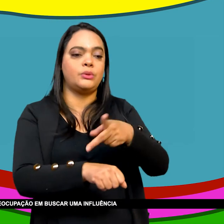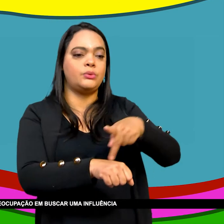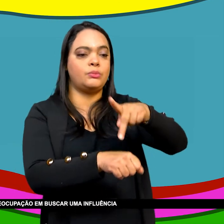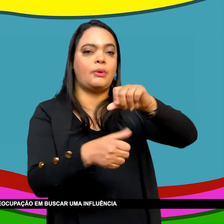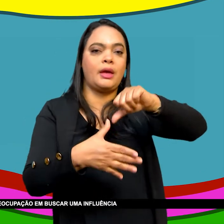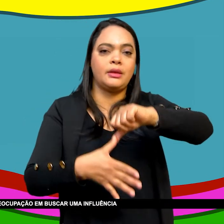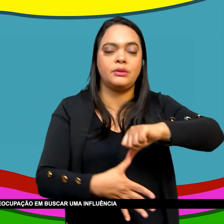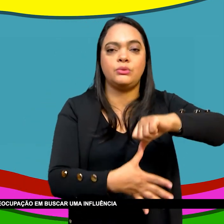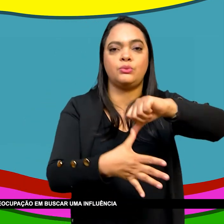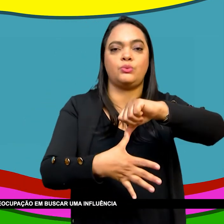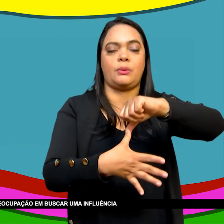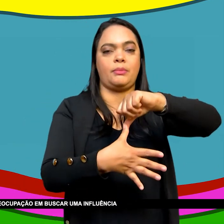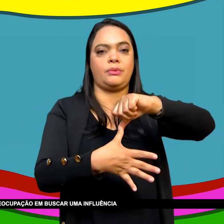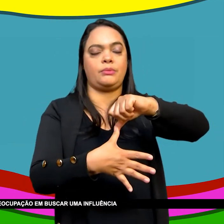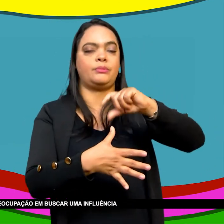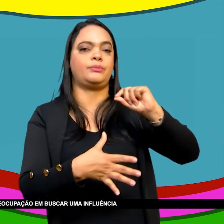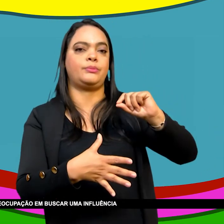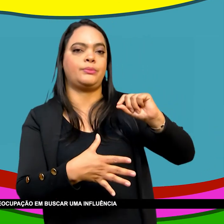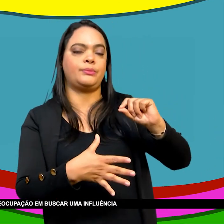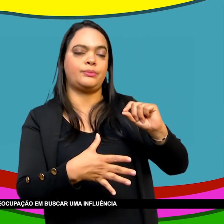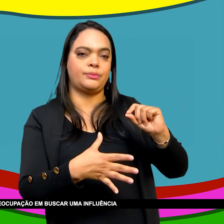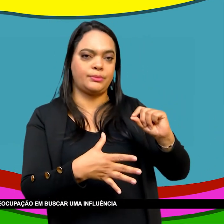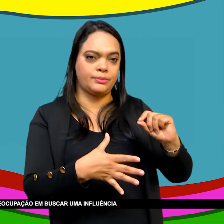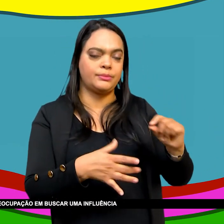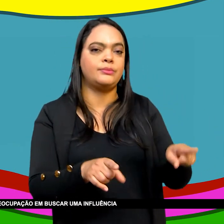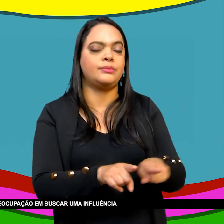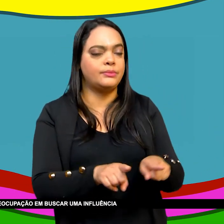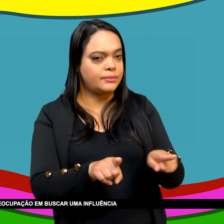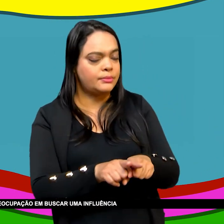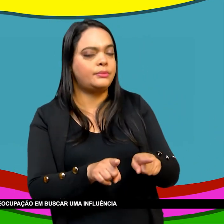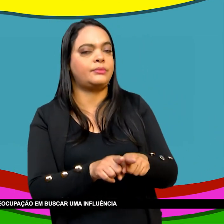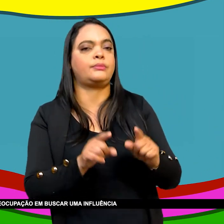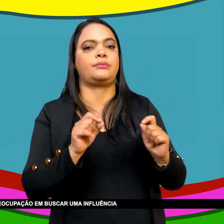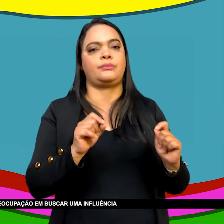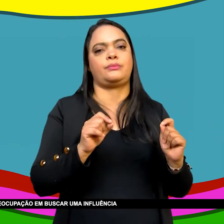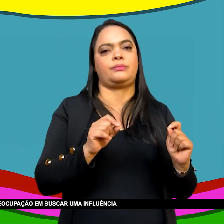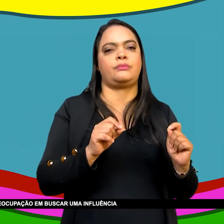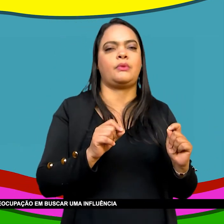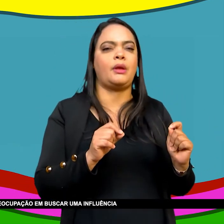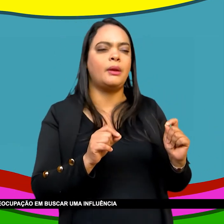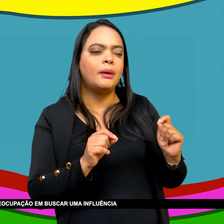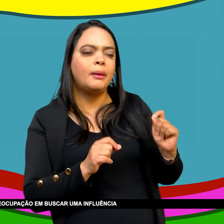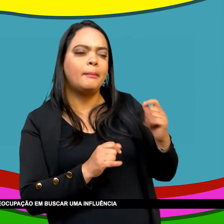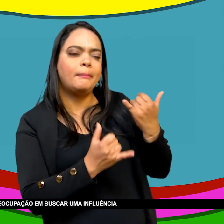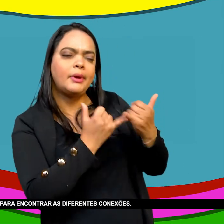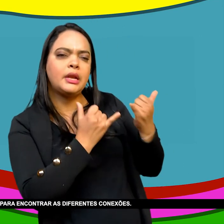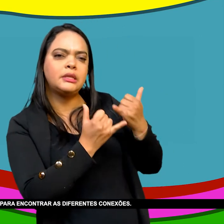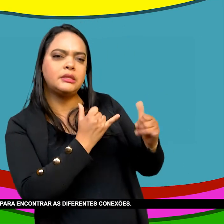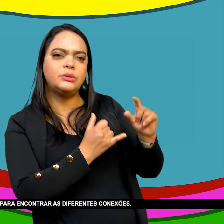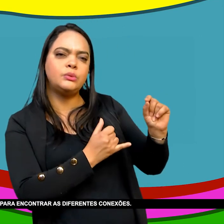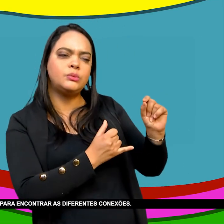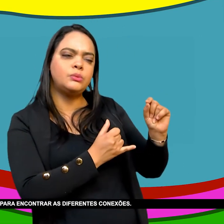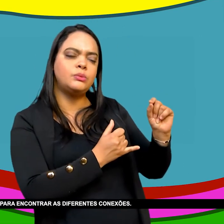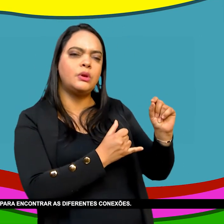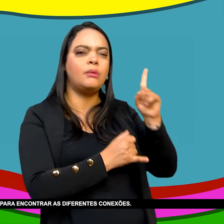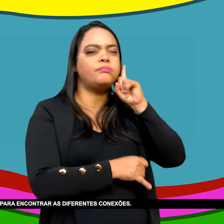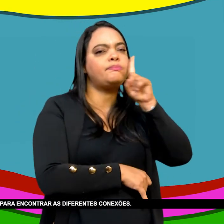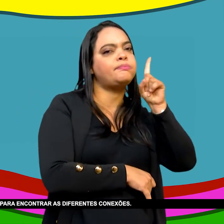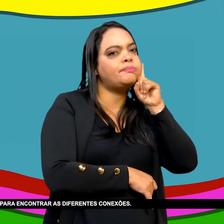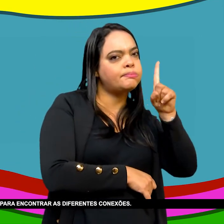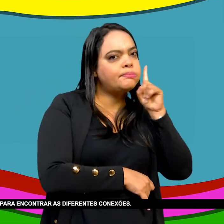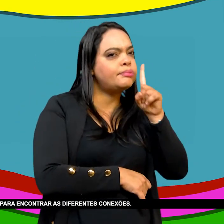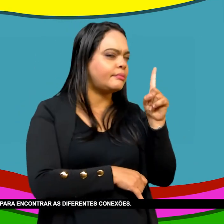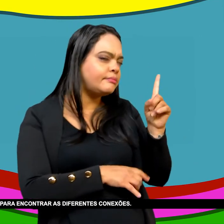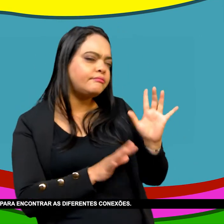em conta Essas conexões E na medida Eu acho Que se perde Essa preocupação Em buscar uma influência Onde é que foi feita igualzinho